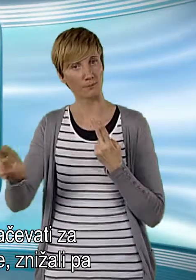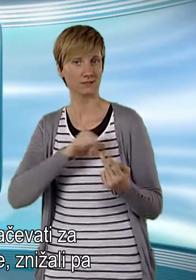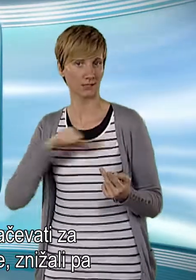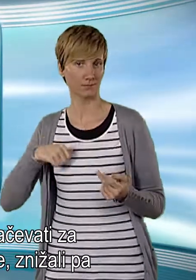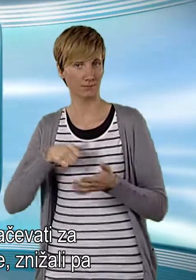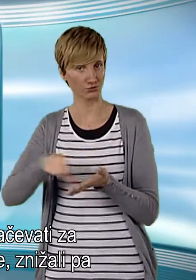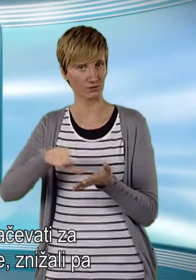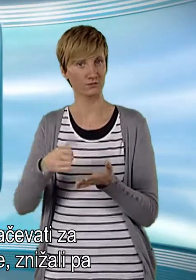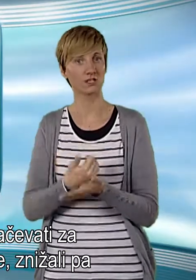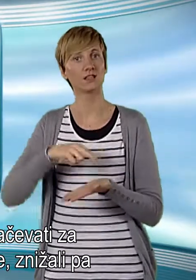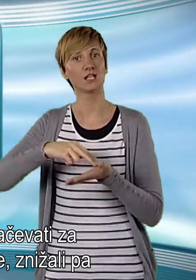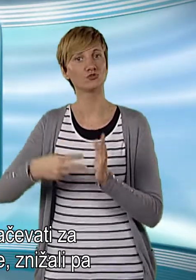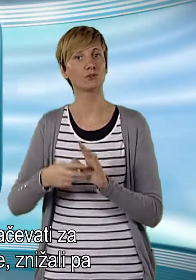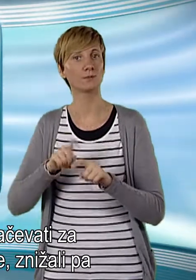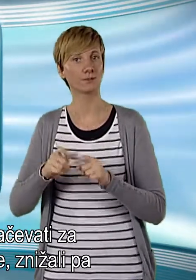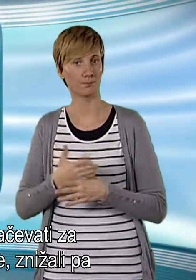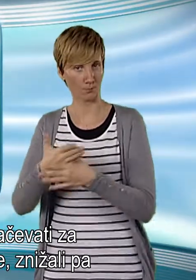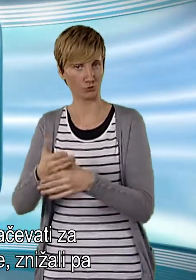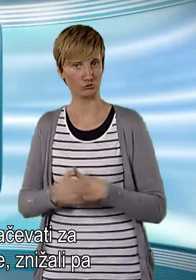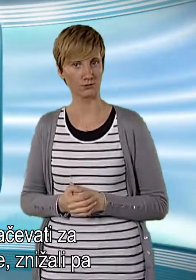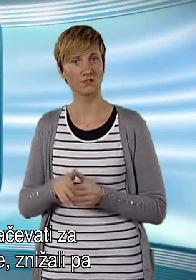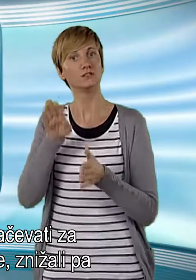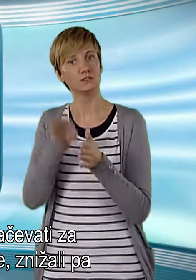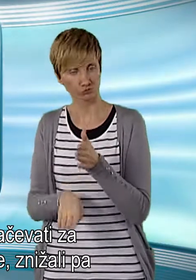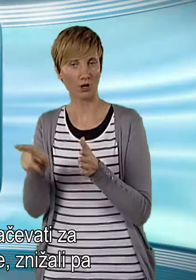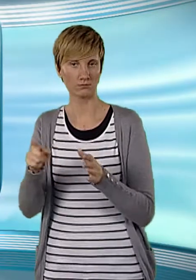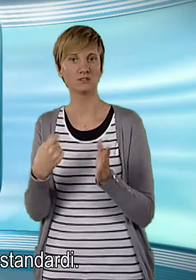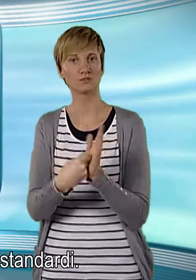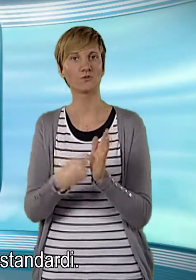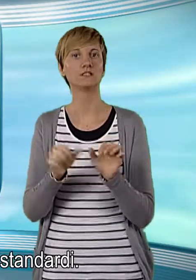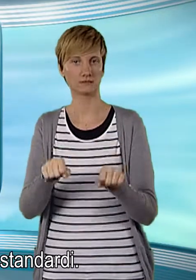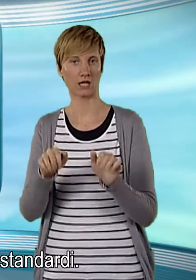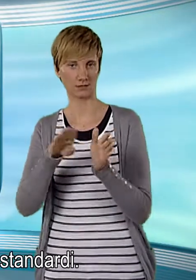Za tehnične pripomočke znižali pa so se tudi cenovni standardi.